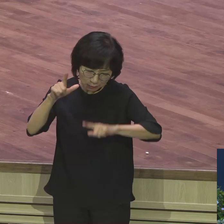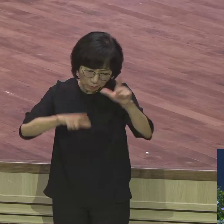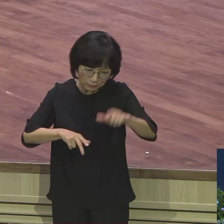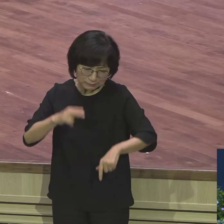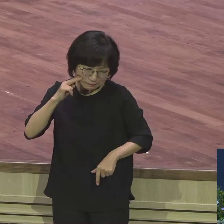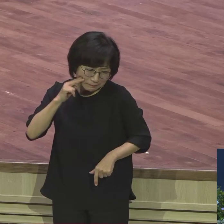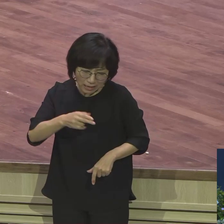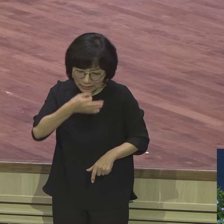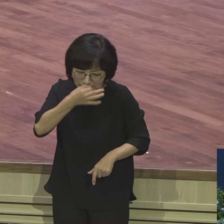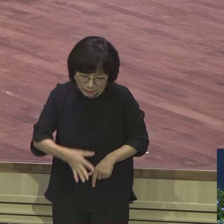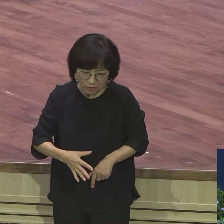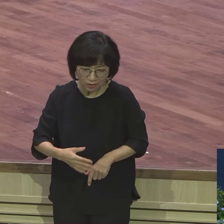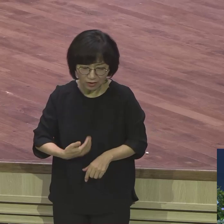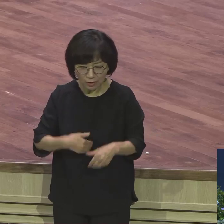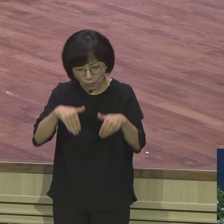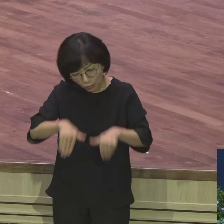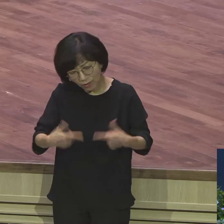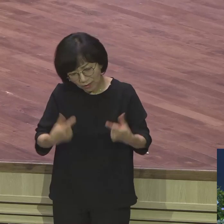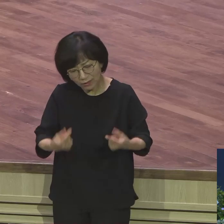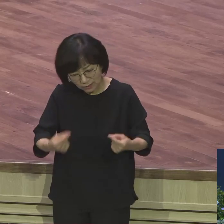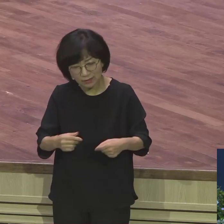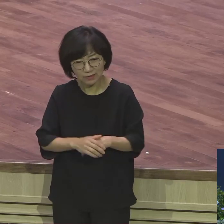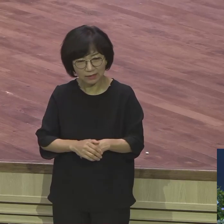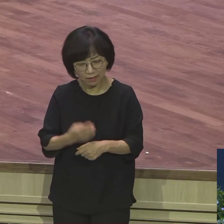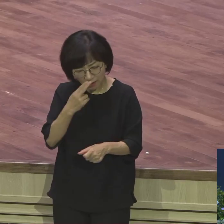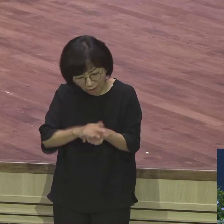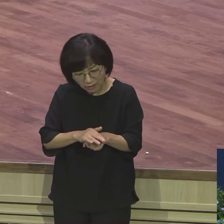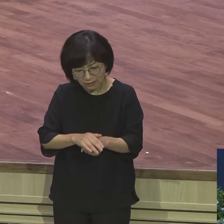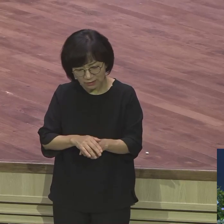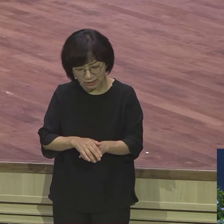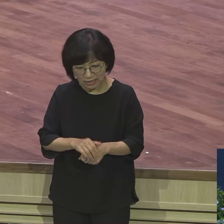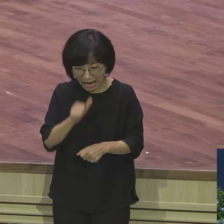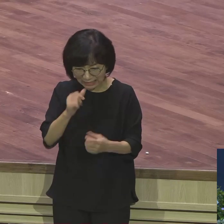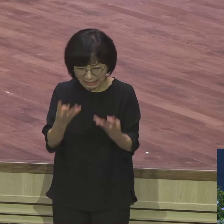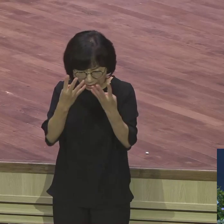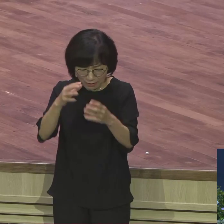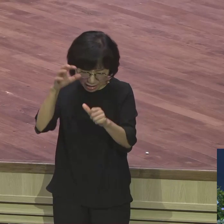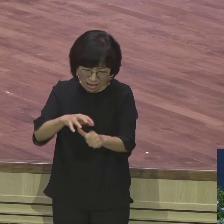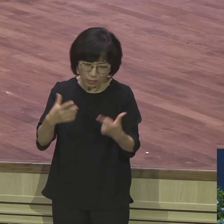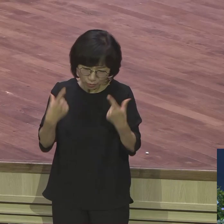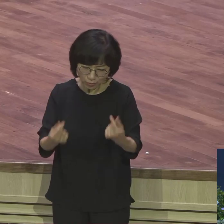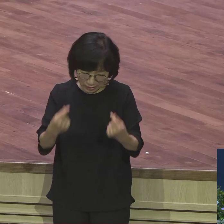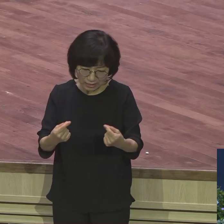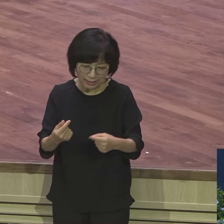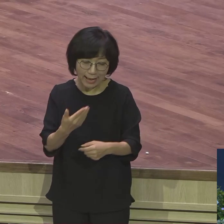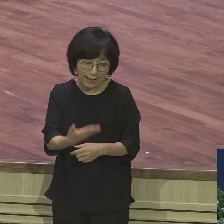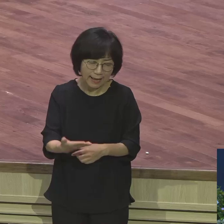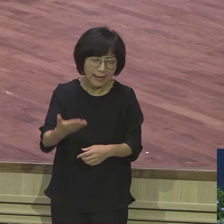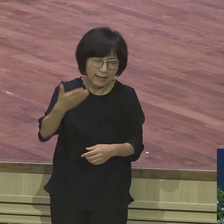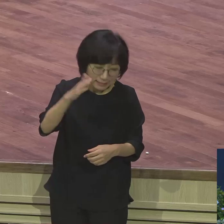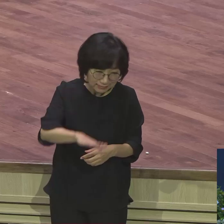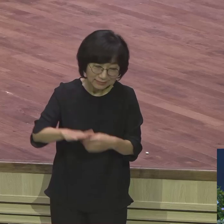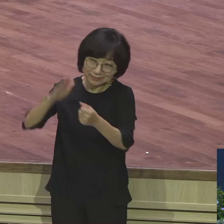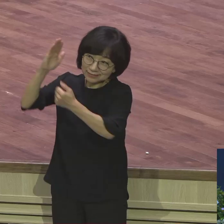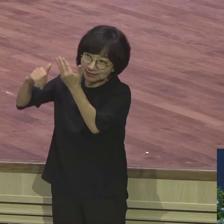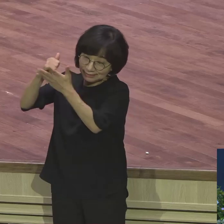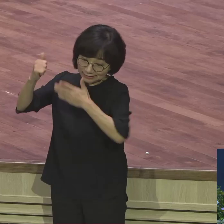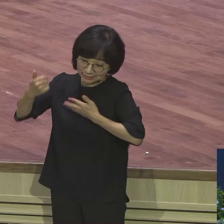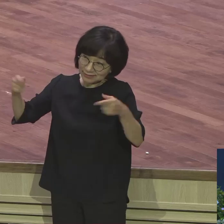상하는 일이 걸렸지만 내 지금 너무 억울해도 감옥과 같은 그런 고통이 있지만 아니다 하나님이 나와 함께 계시고 내가 함께